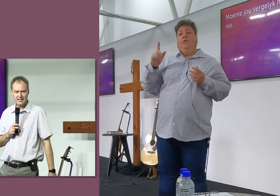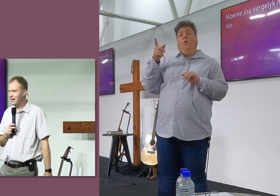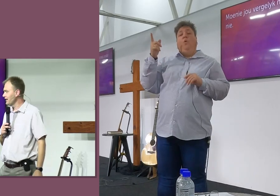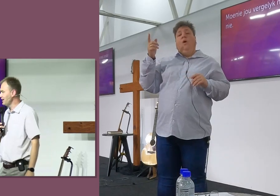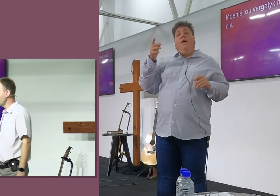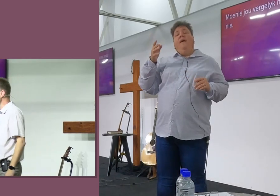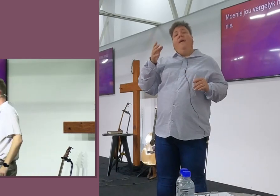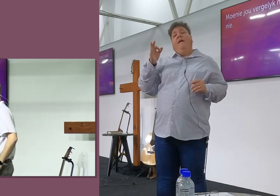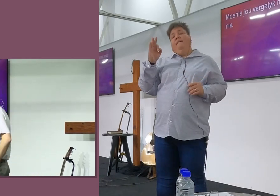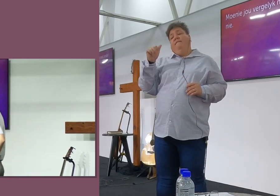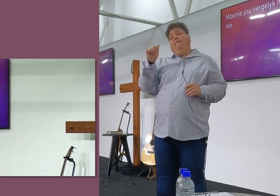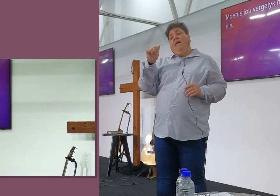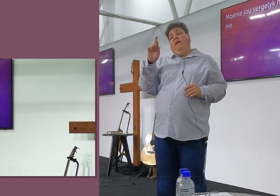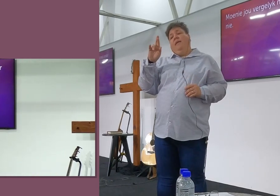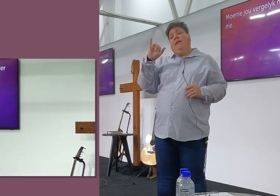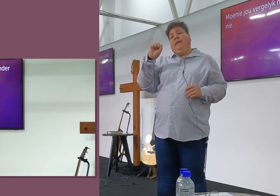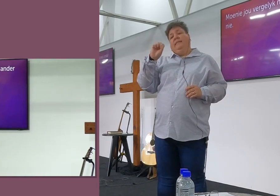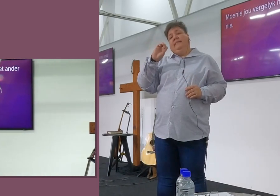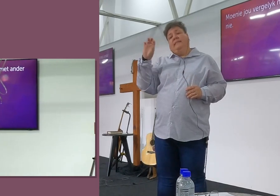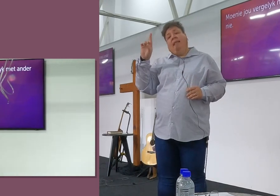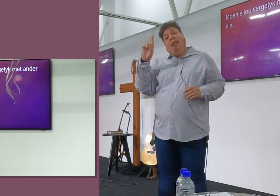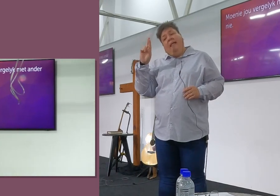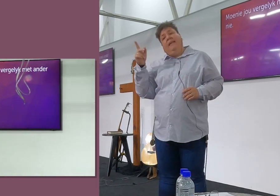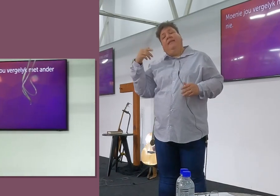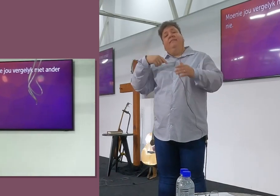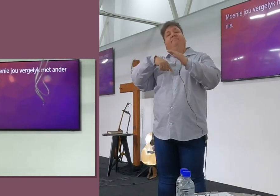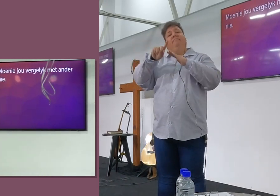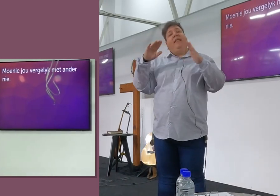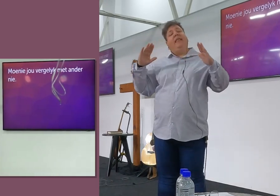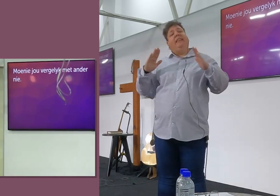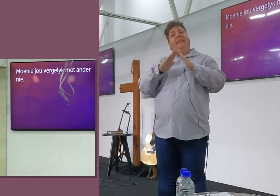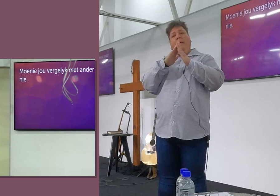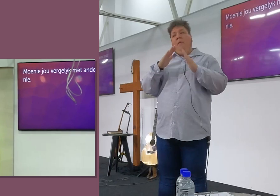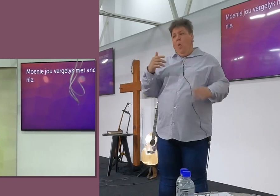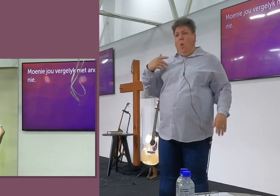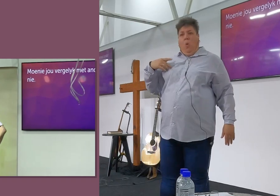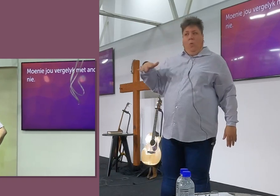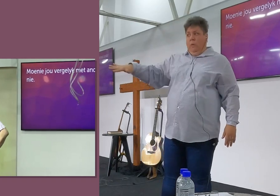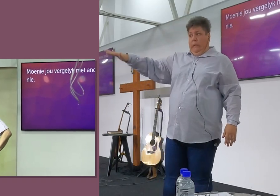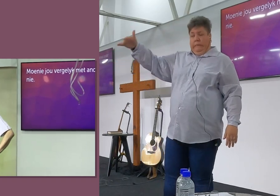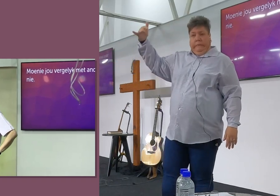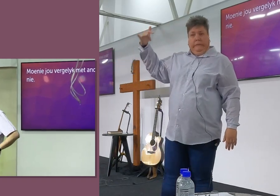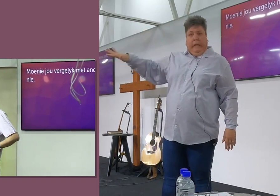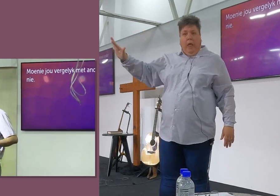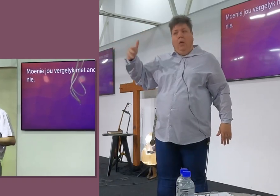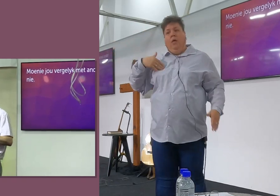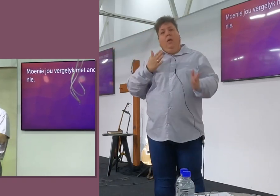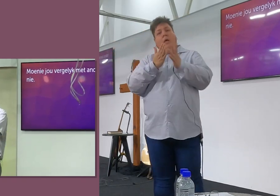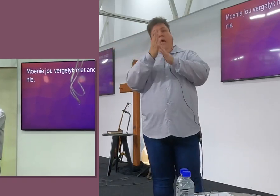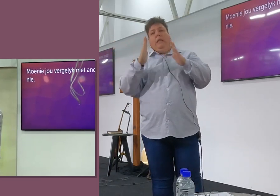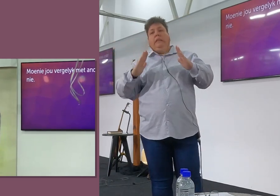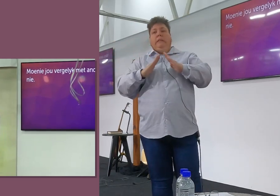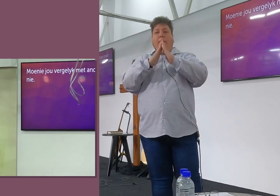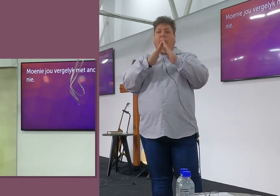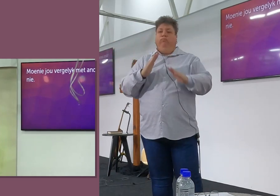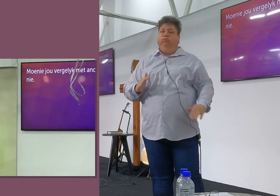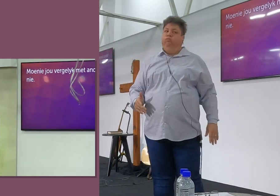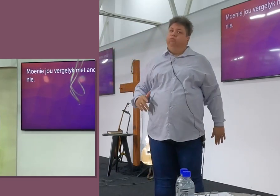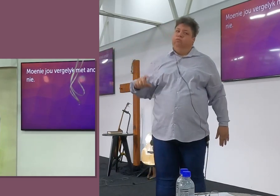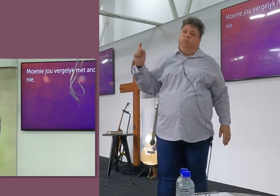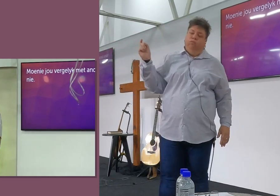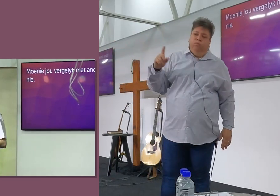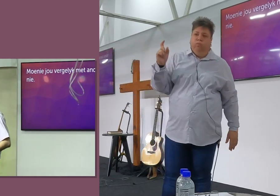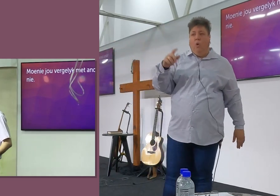ingaan en sê, heren, sjoek, dankie, dat ek daarom nie so sleg is soos hier die zon daar hier buiten, hier die tolle daar hier buiten, nie. En, en ons doen dit nie so